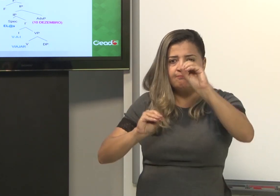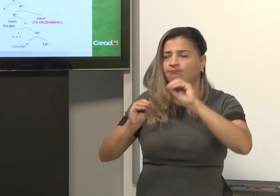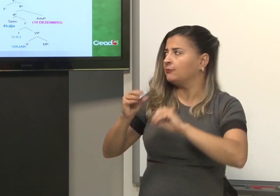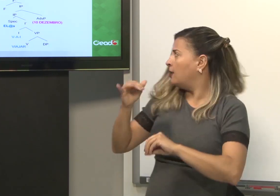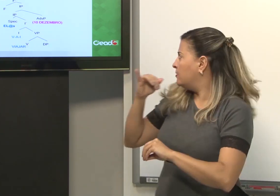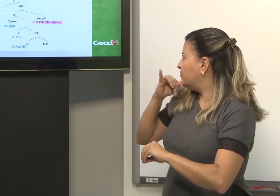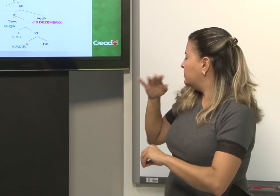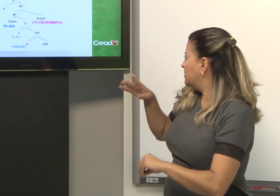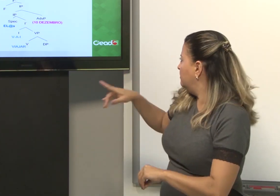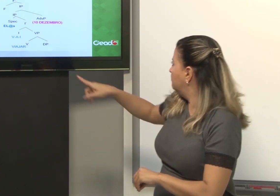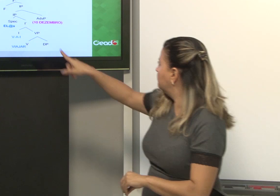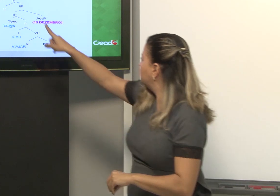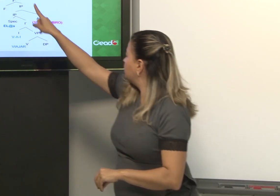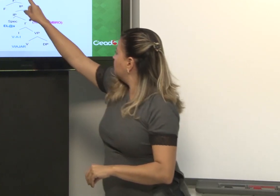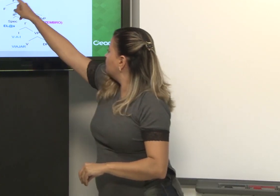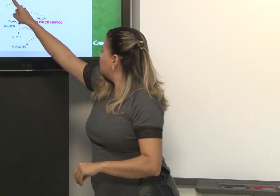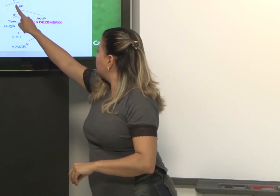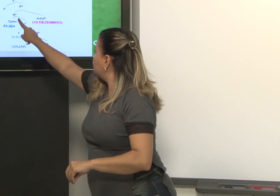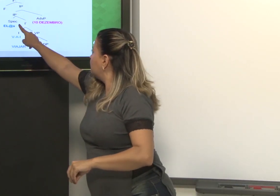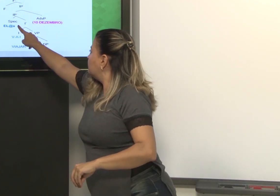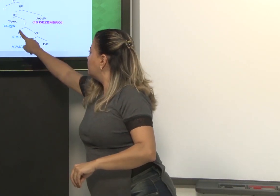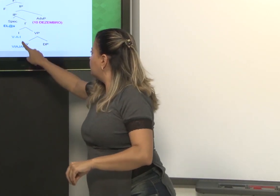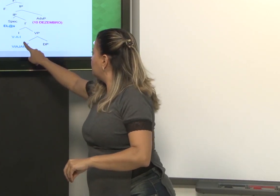distribuída nessa árvore? Observe aqui no slide.